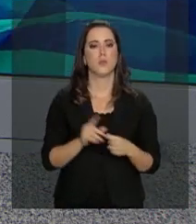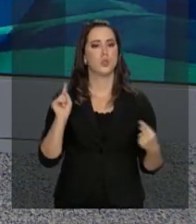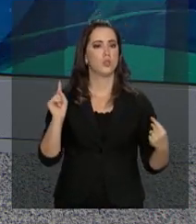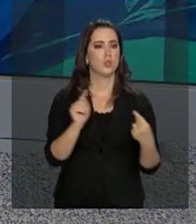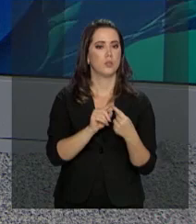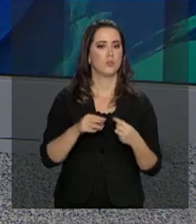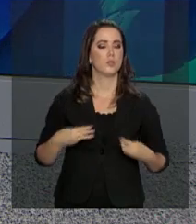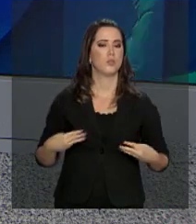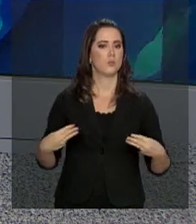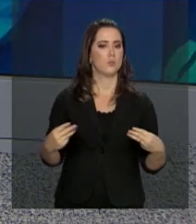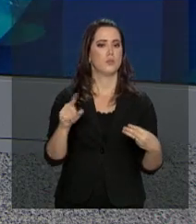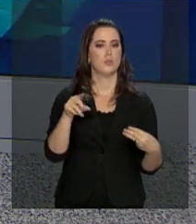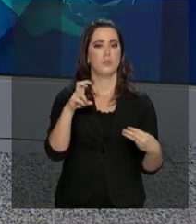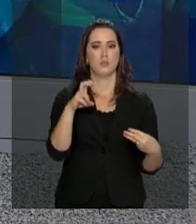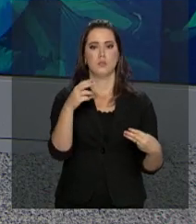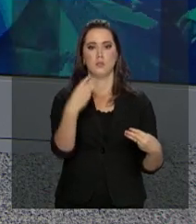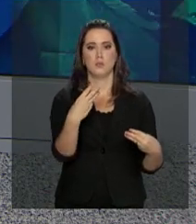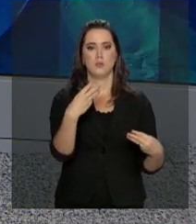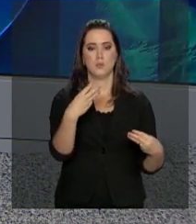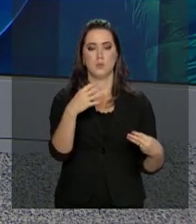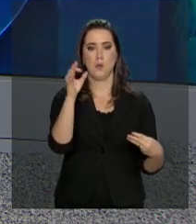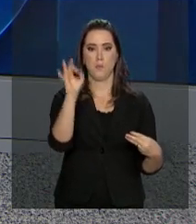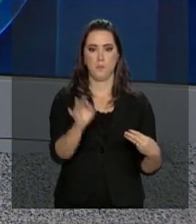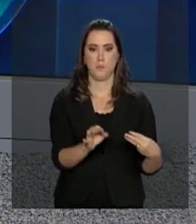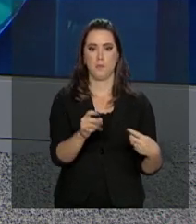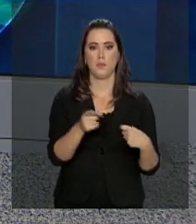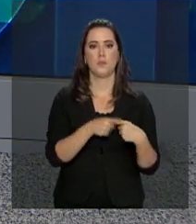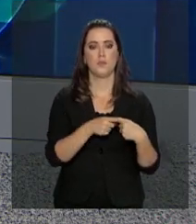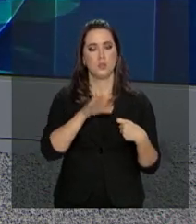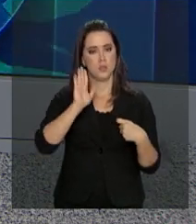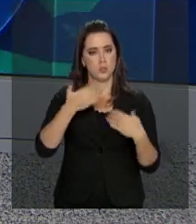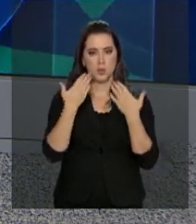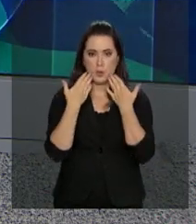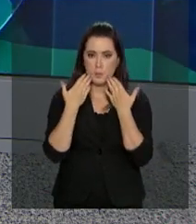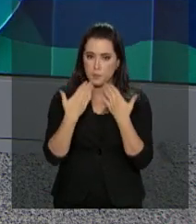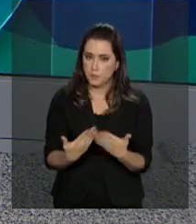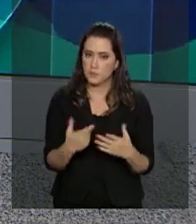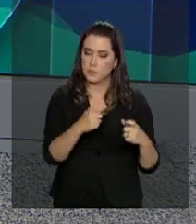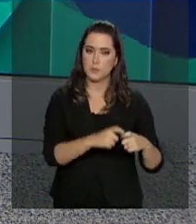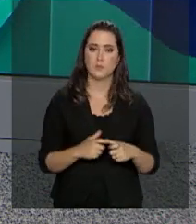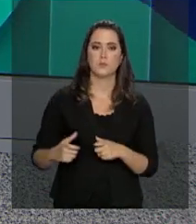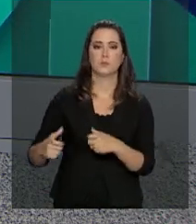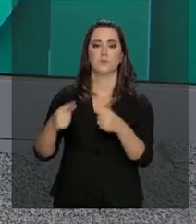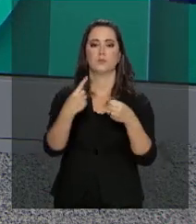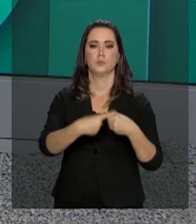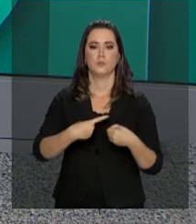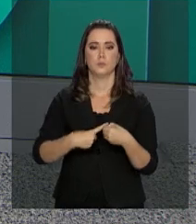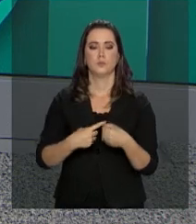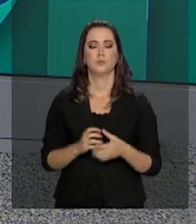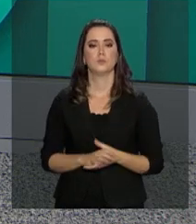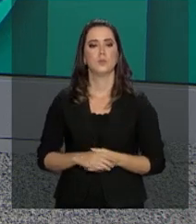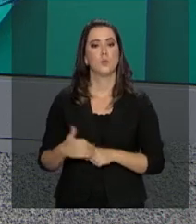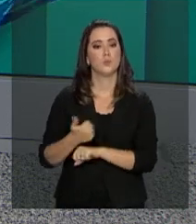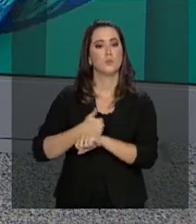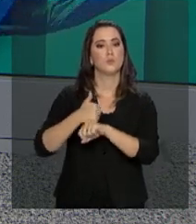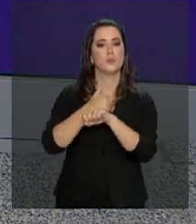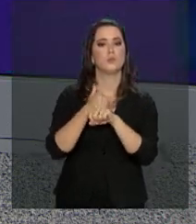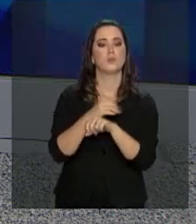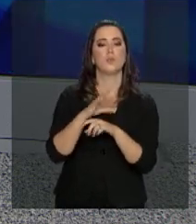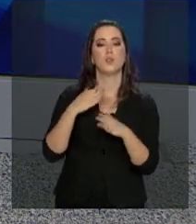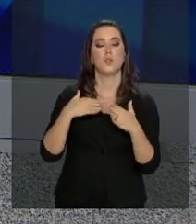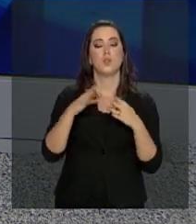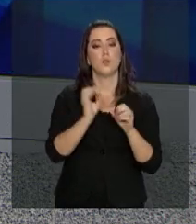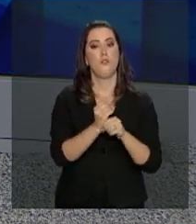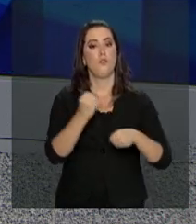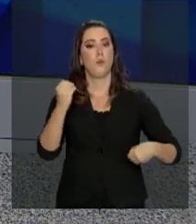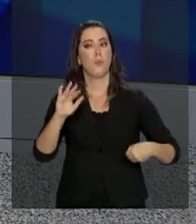De acordo com o Ministério, 53% dos médicos já se apresentaram nos municípios. E os profissionais